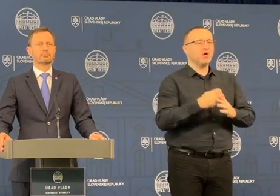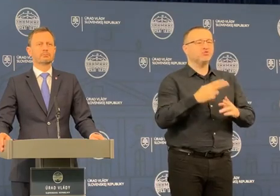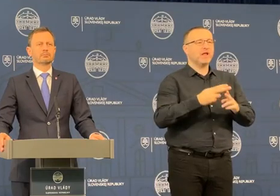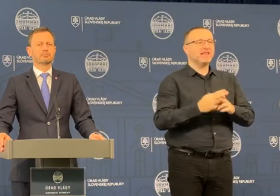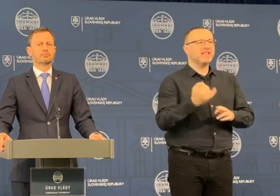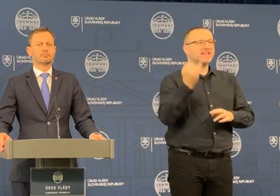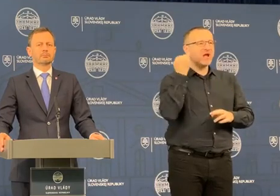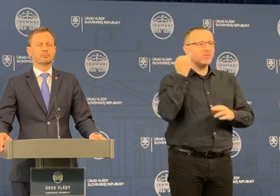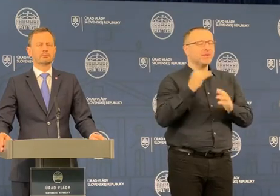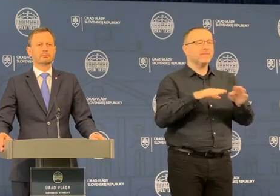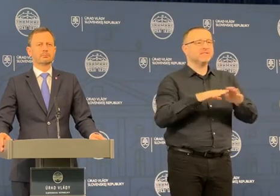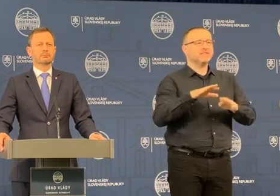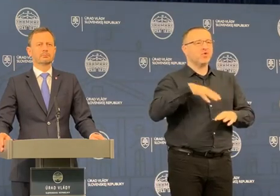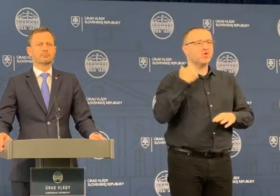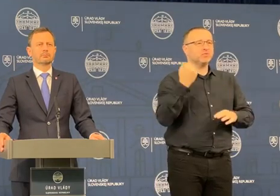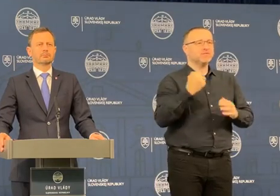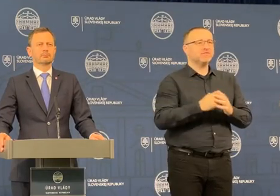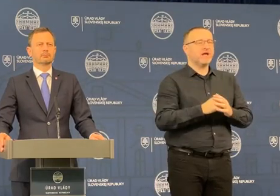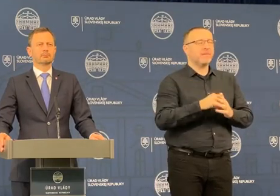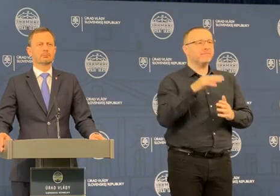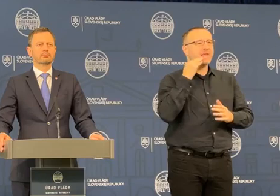Ďakujem za pozornosť.